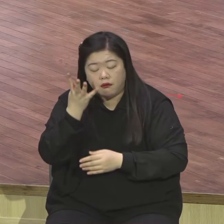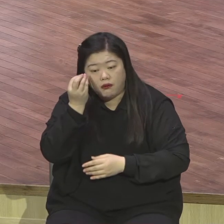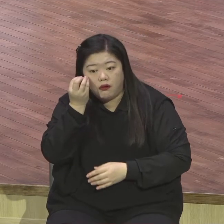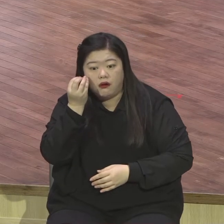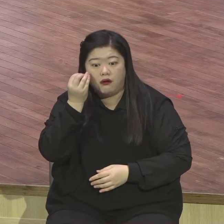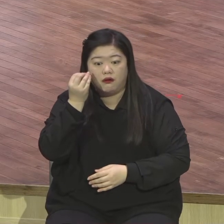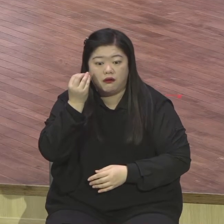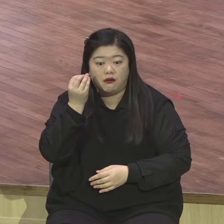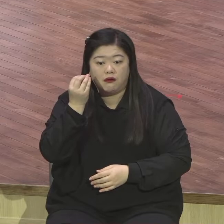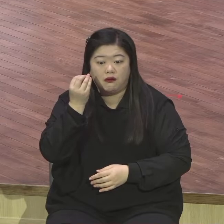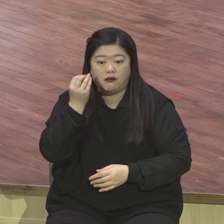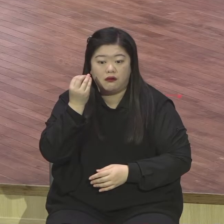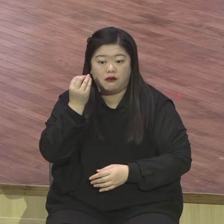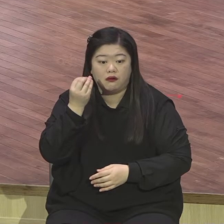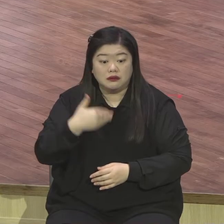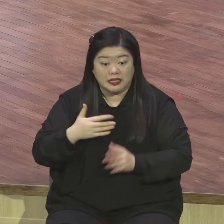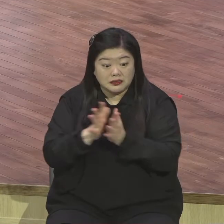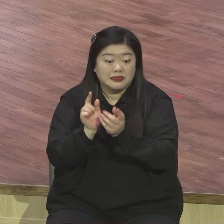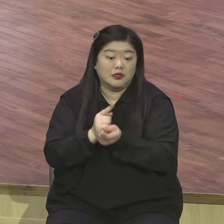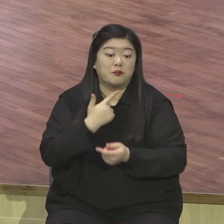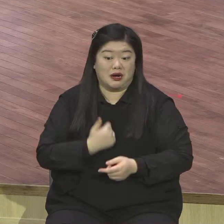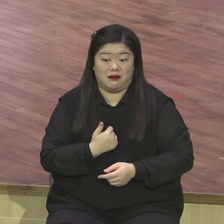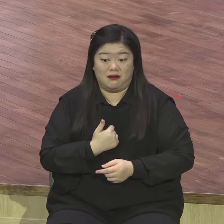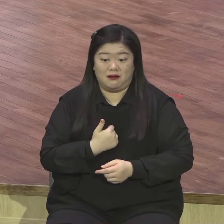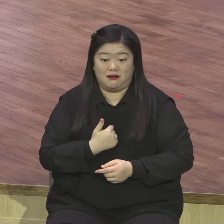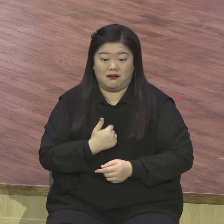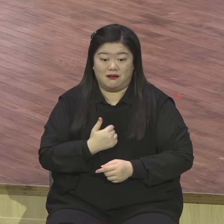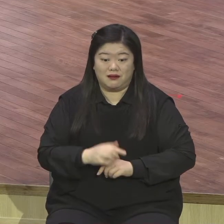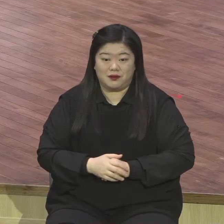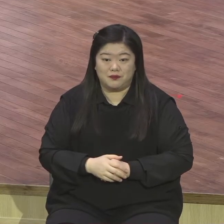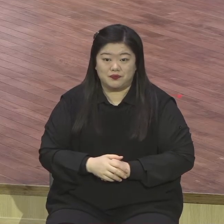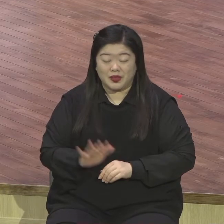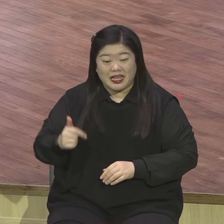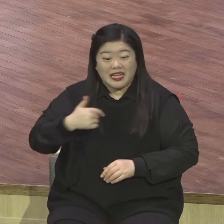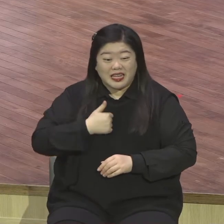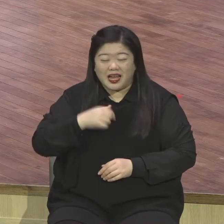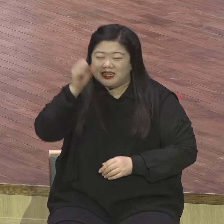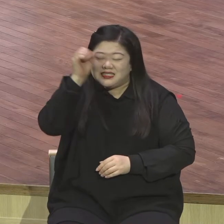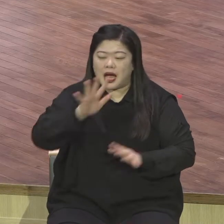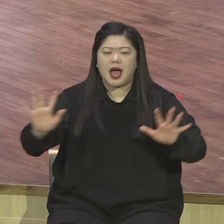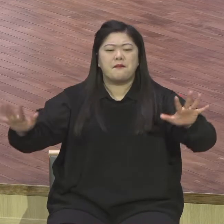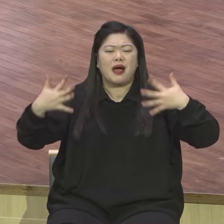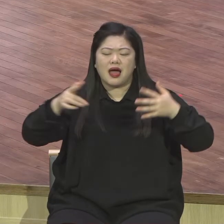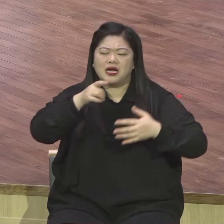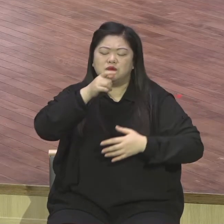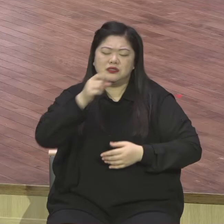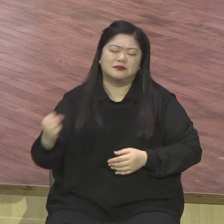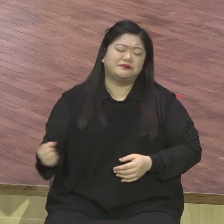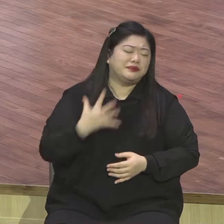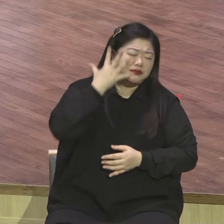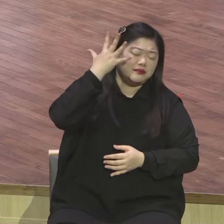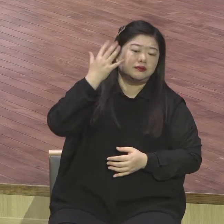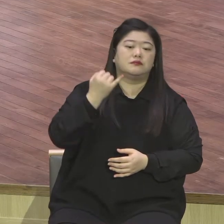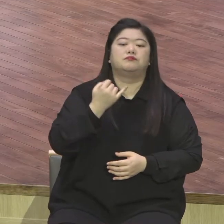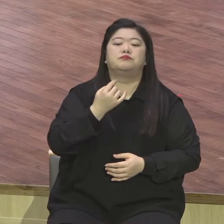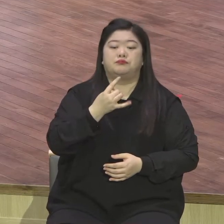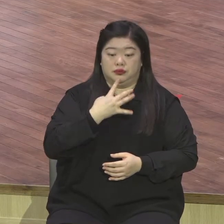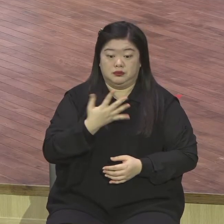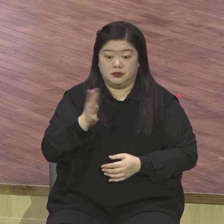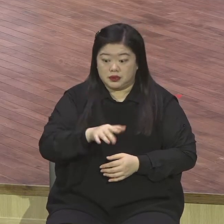아니죠. 여기 본문에 비하면 아무것도 아니죠. 여기는 큰 풍랑이 일어났는데 제가 경험한 건 돌풍이었어요. 아주 낭릅니다.